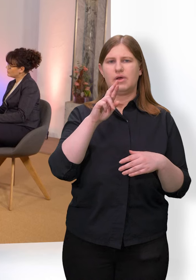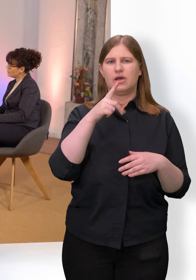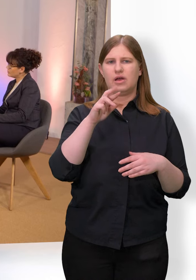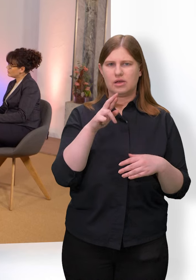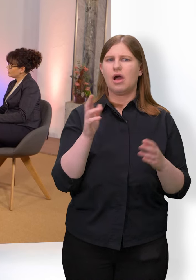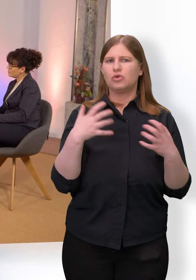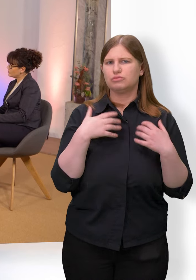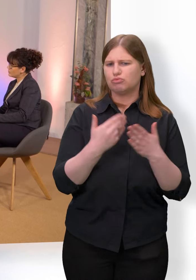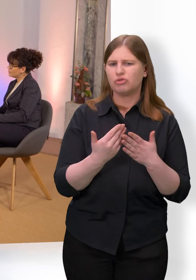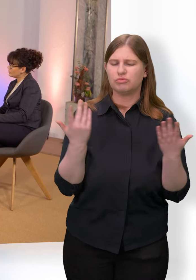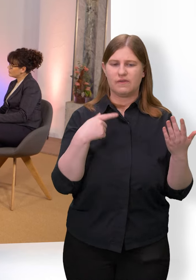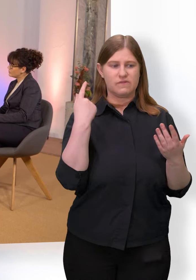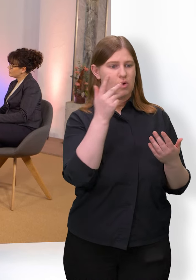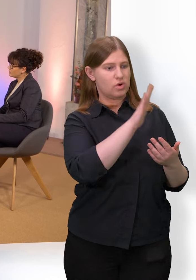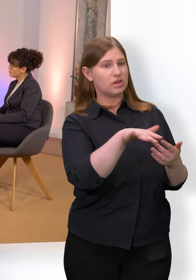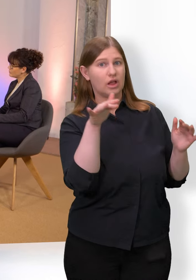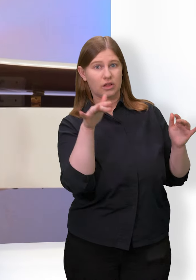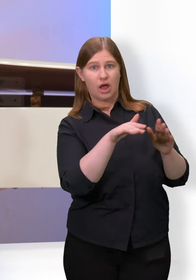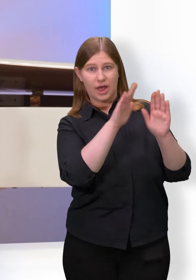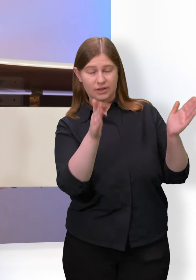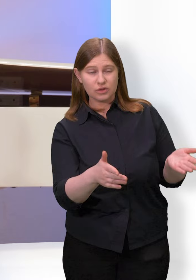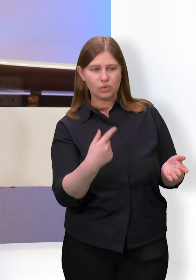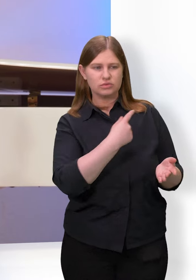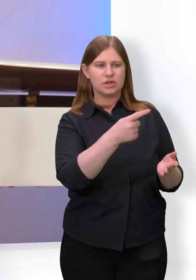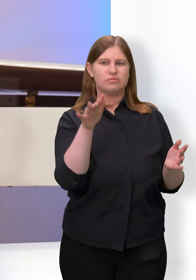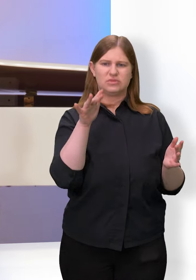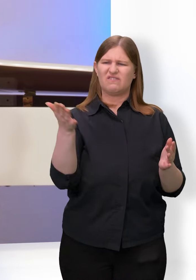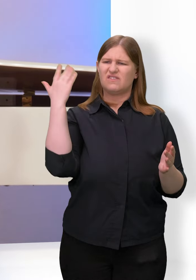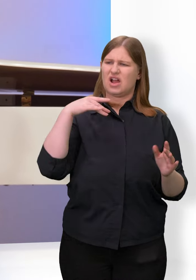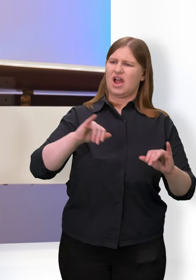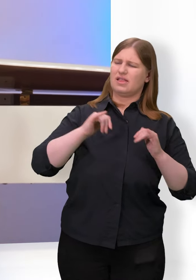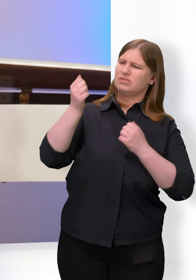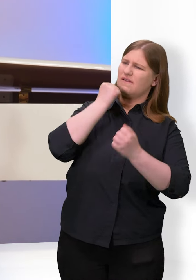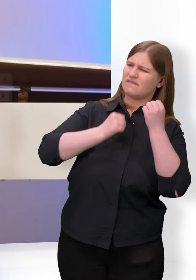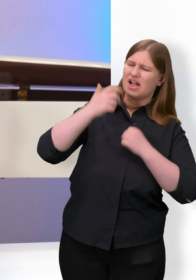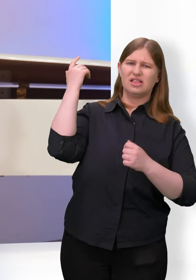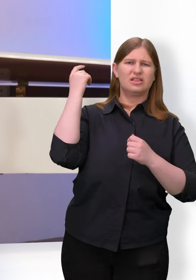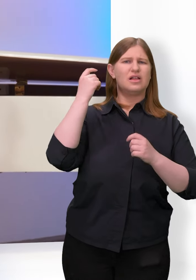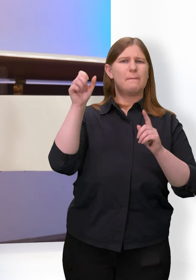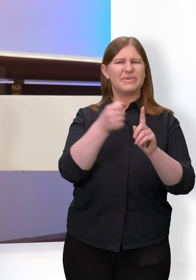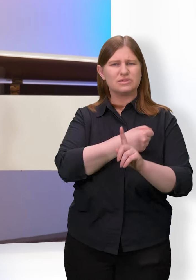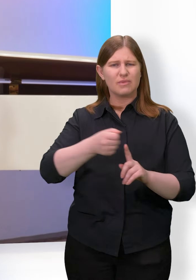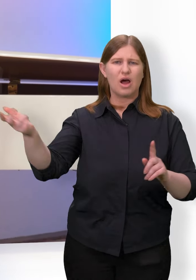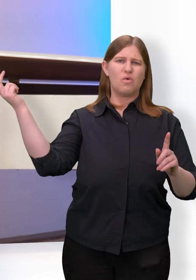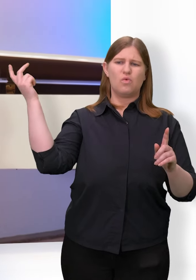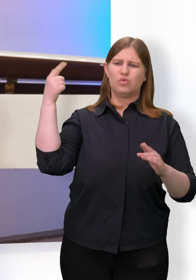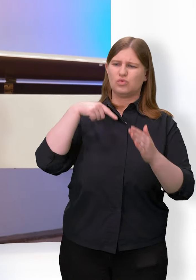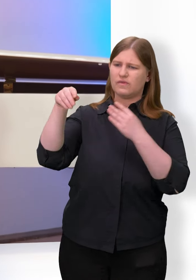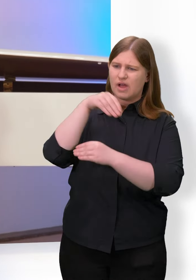Wir haben Kinder bei uns, die Gewalt erlebt haben, die Missbrauch erlebt haben, die also auch traumatisiert sind.